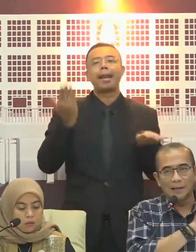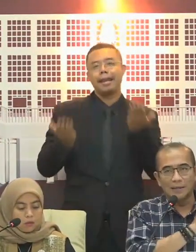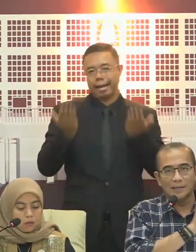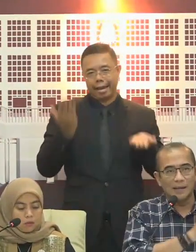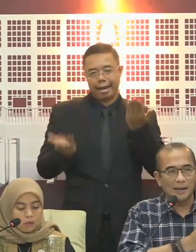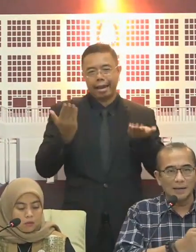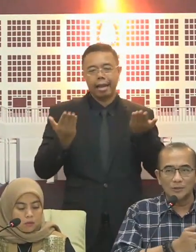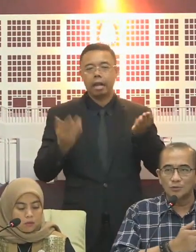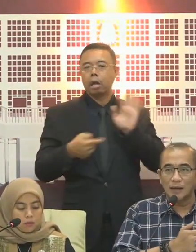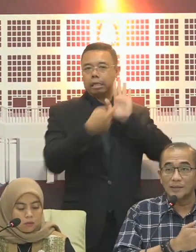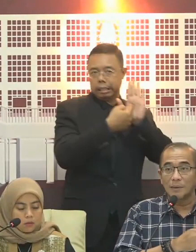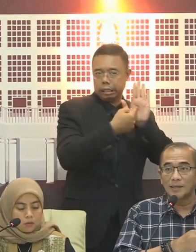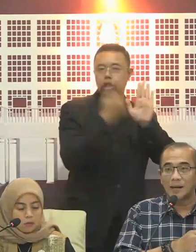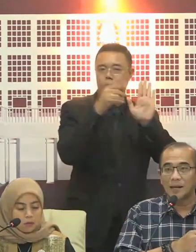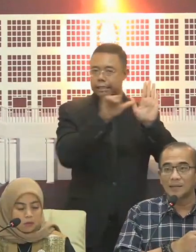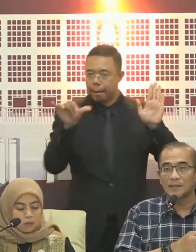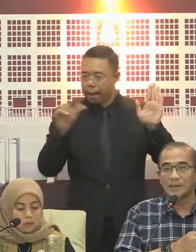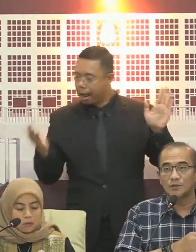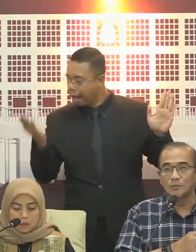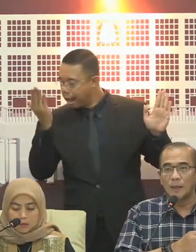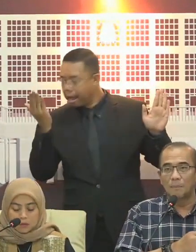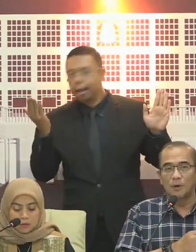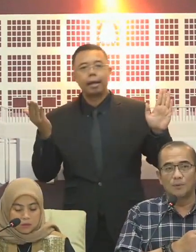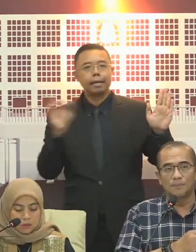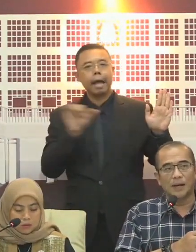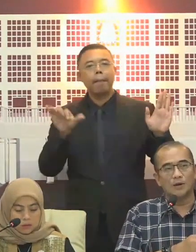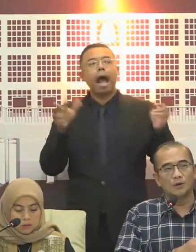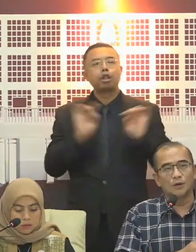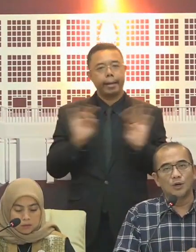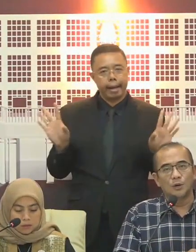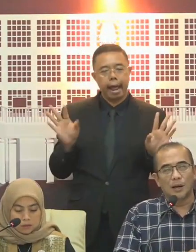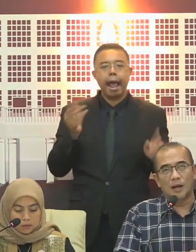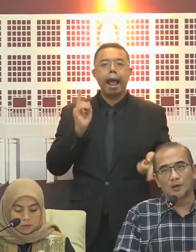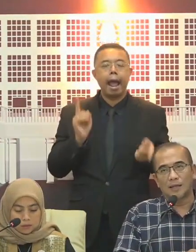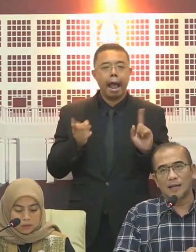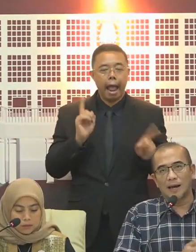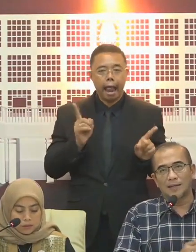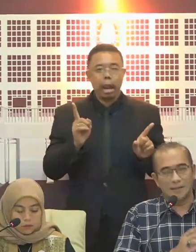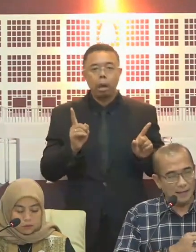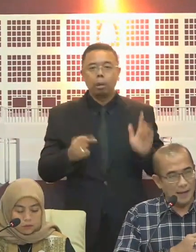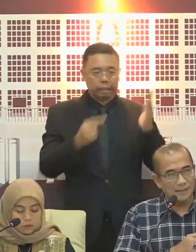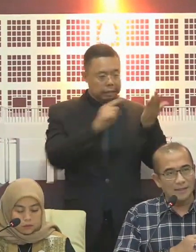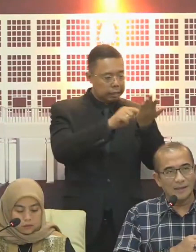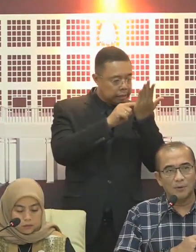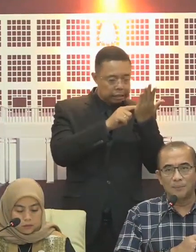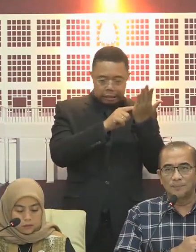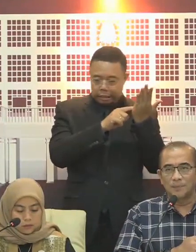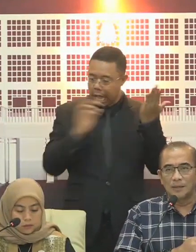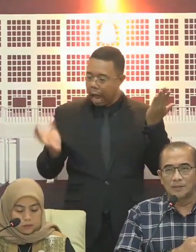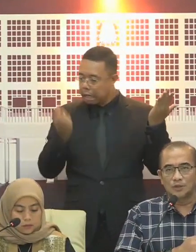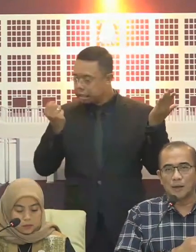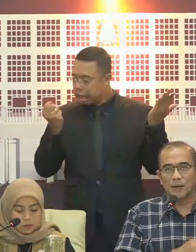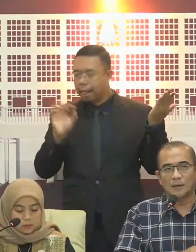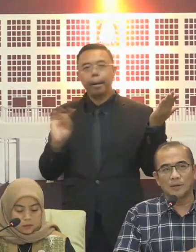Apakah yang ditayangkan sudah sama dengan yang hasil atau belum. Nah kalau tayangan dengan yang hasilnya belum